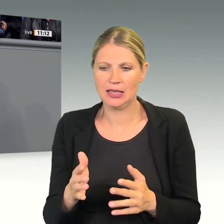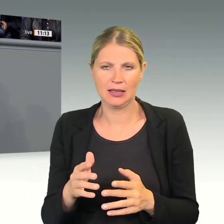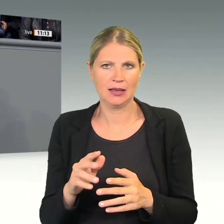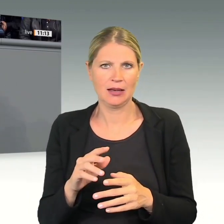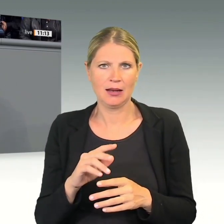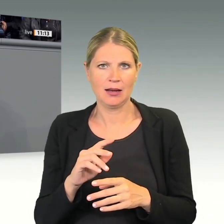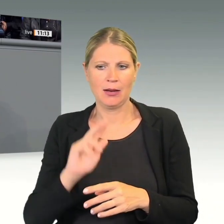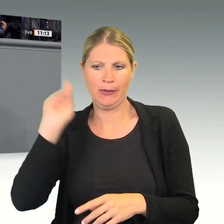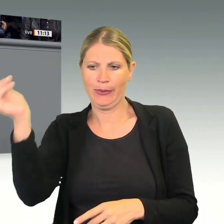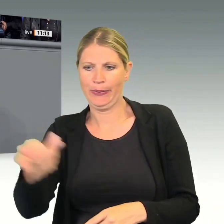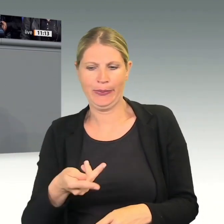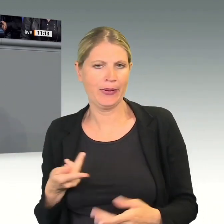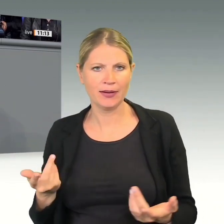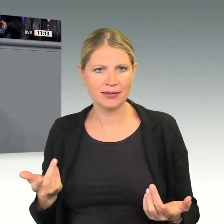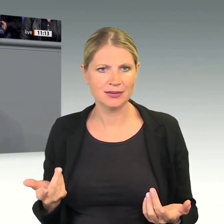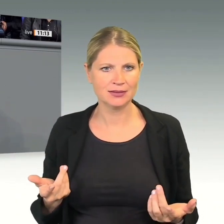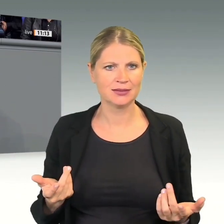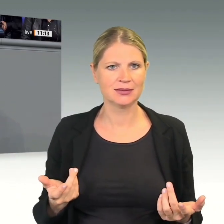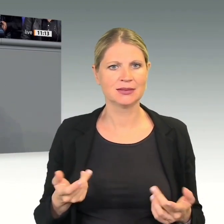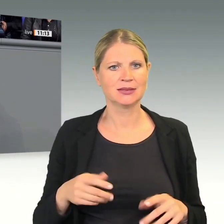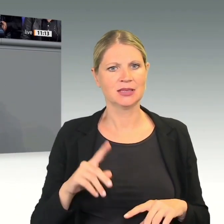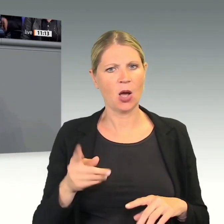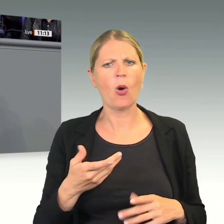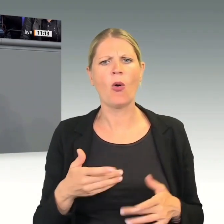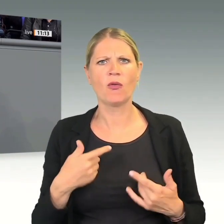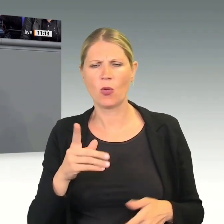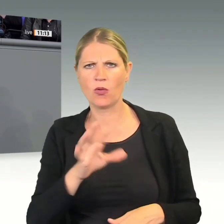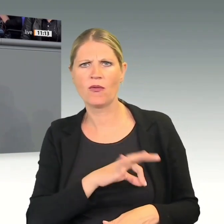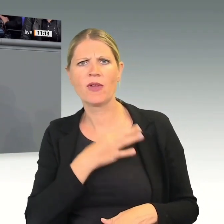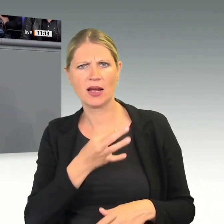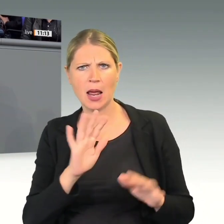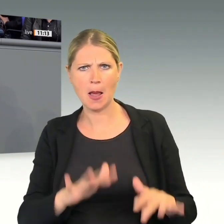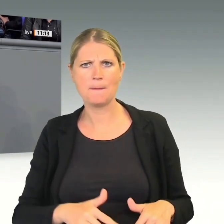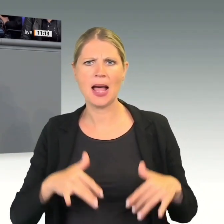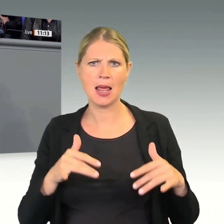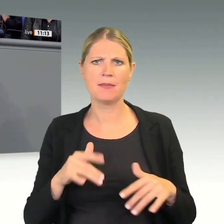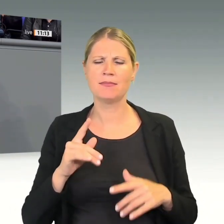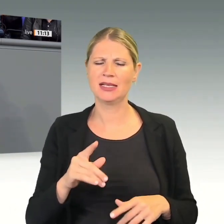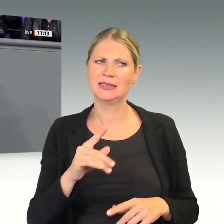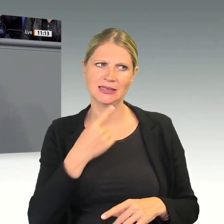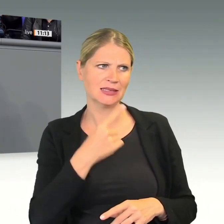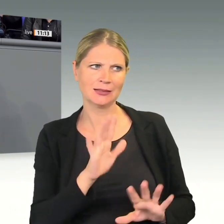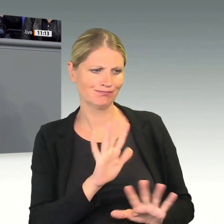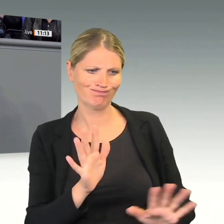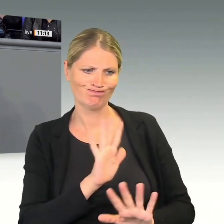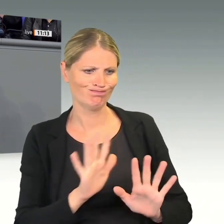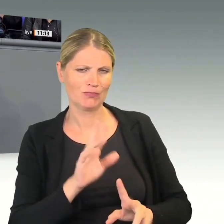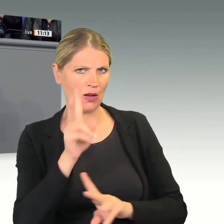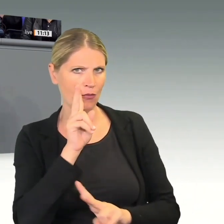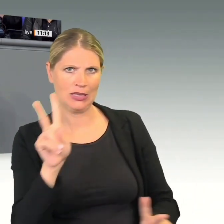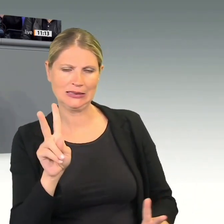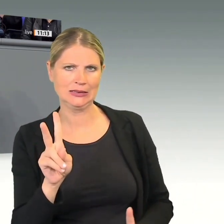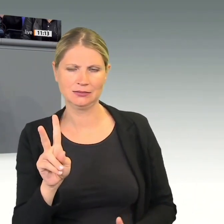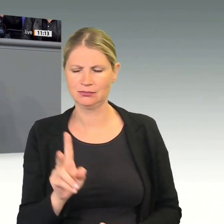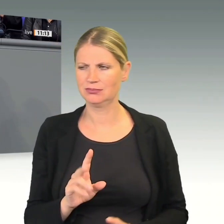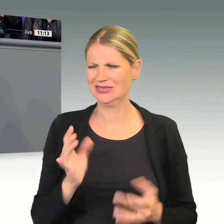Und ich bin froh, dass auch in Frankreich das Parlament sich hörbar zu Wort meldet. Und wenn ich an die SPD denke,